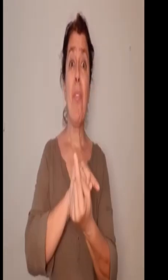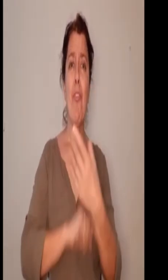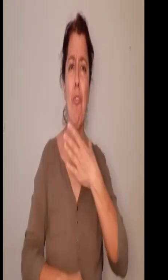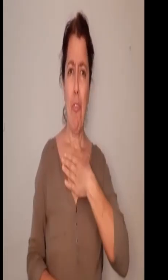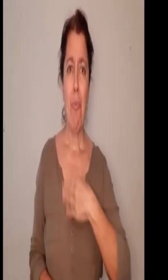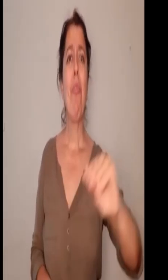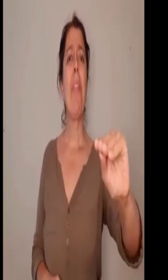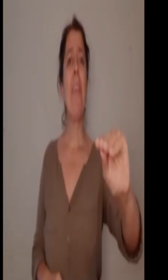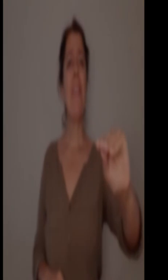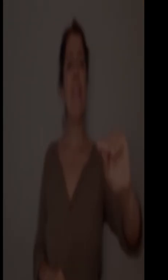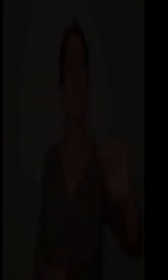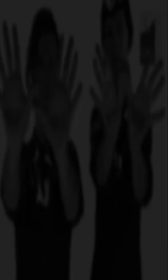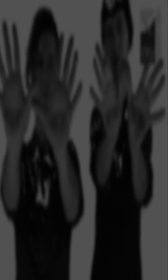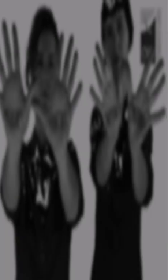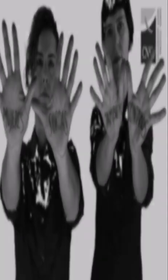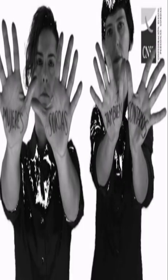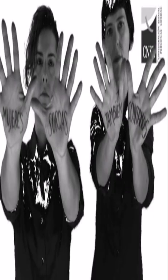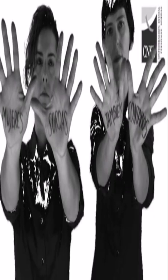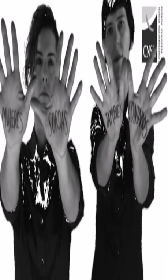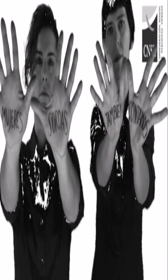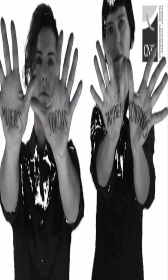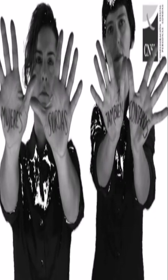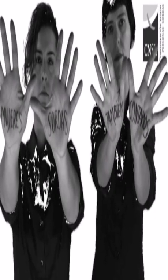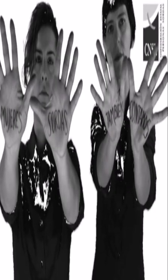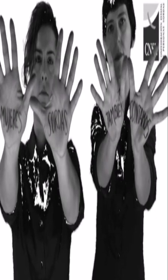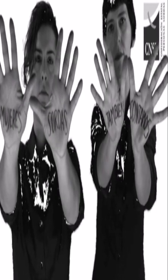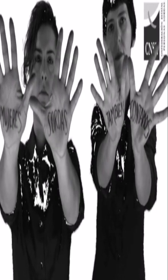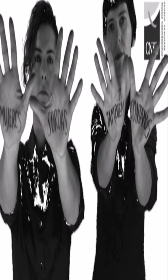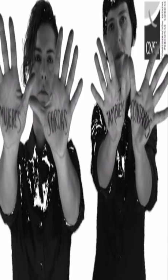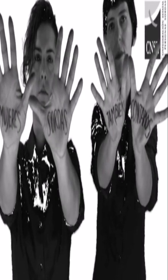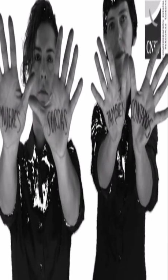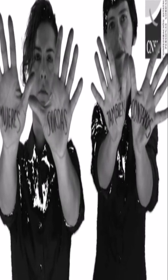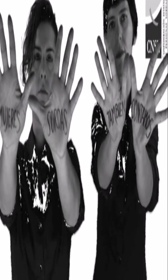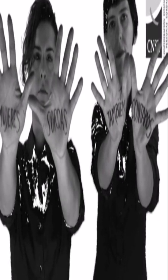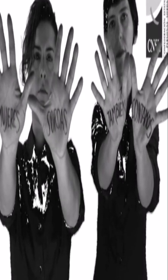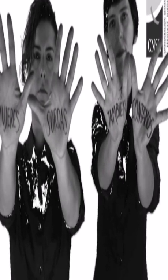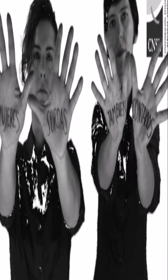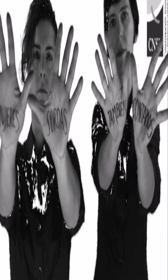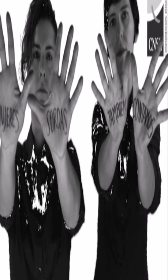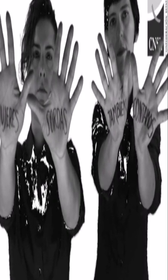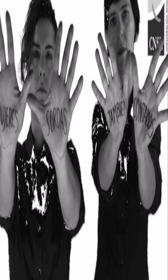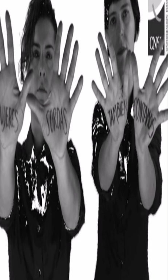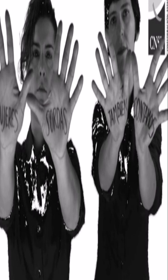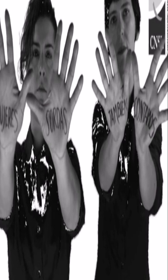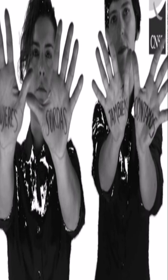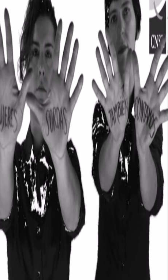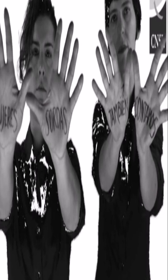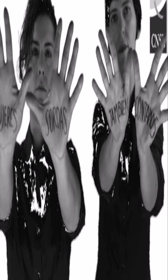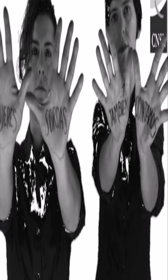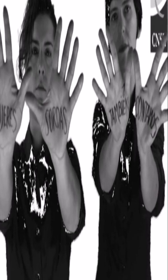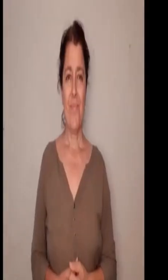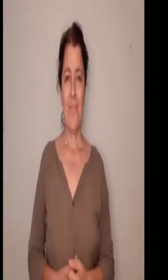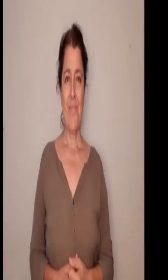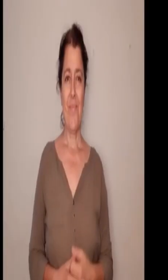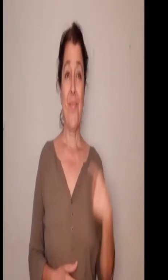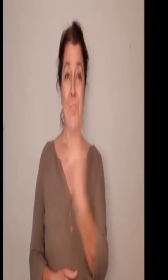La uruga temía al pájaro hambriento Y el ser mariposa voló